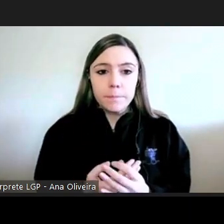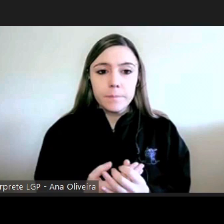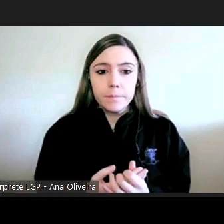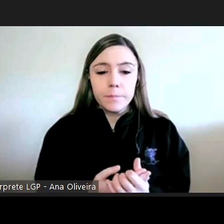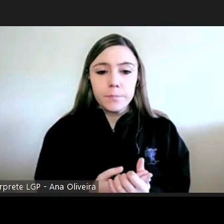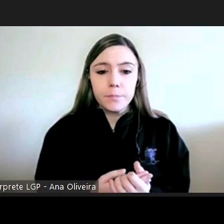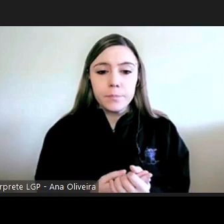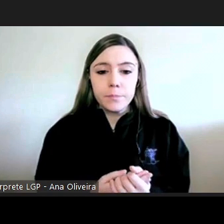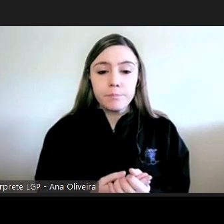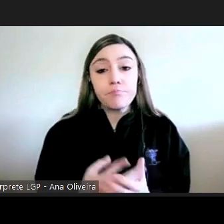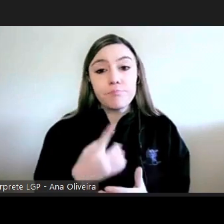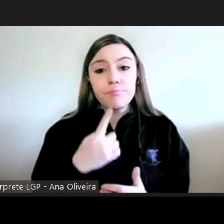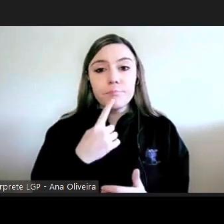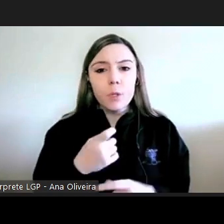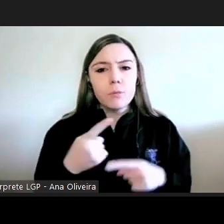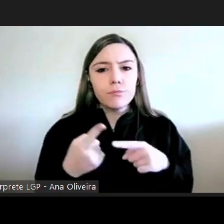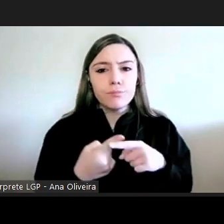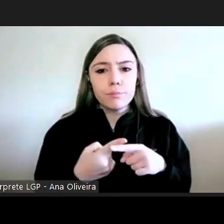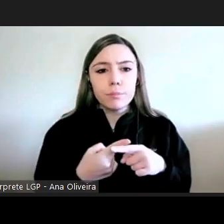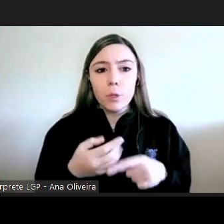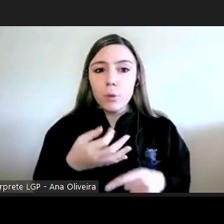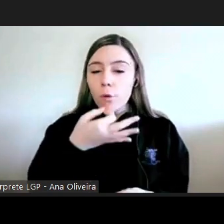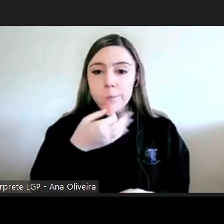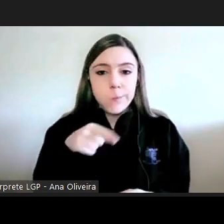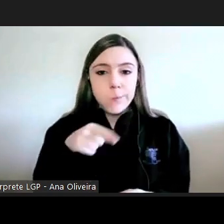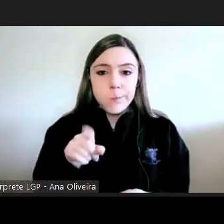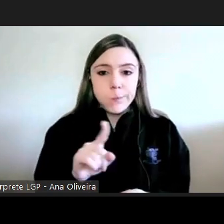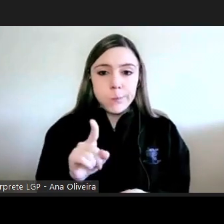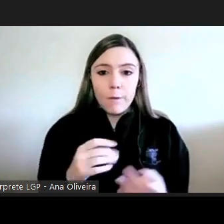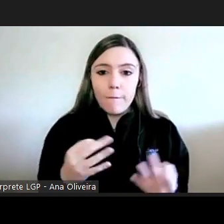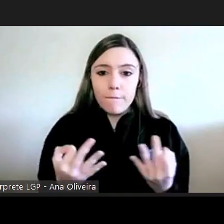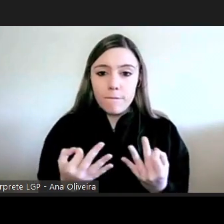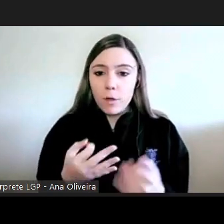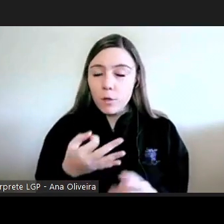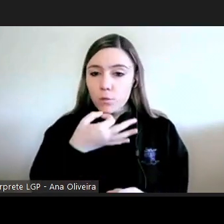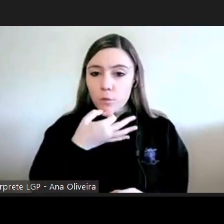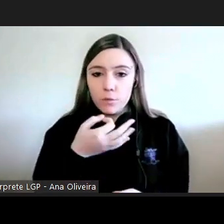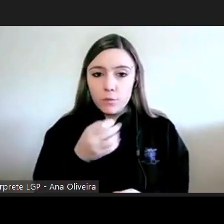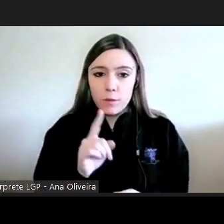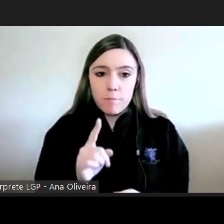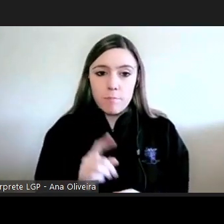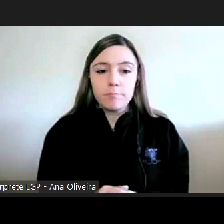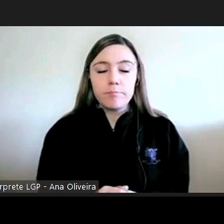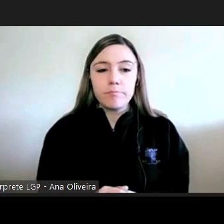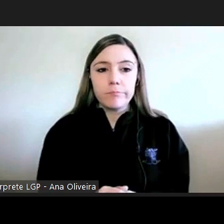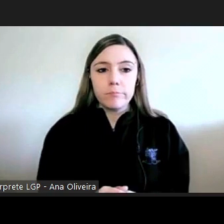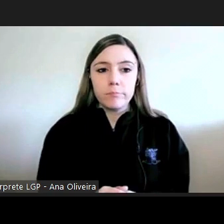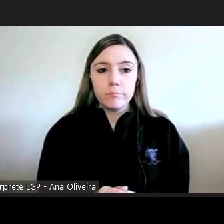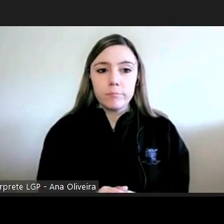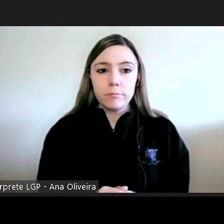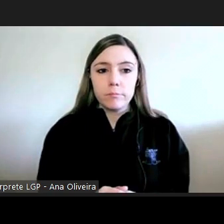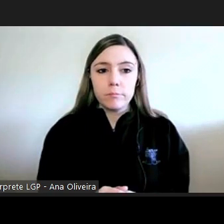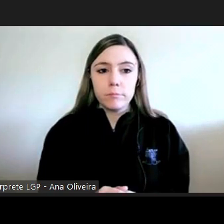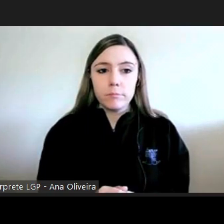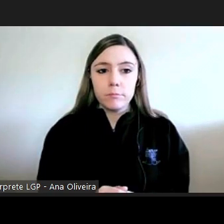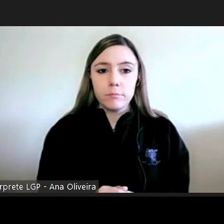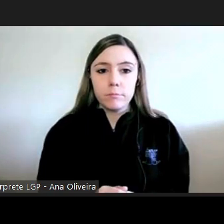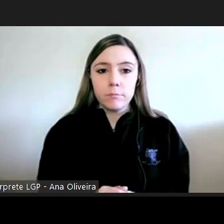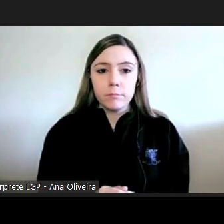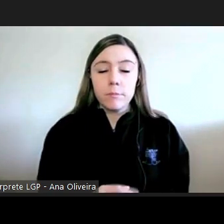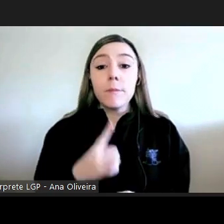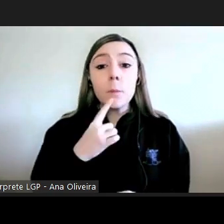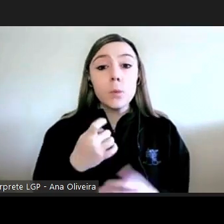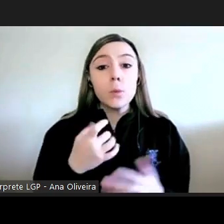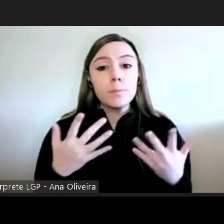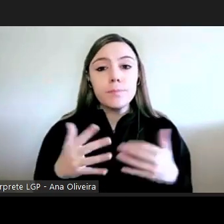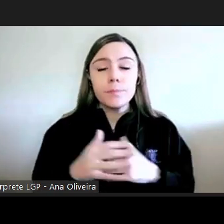é uma questão muito interessante não falei disso de facto não falei portanto a pergunta como